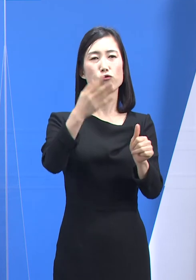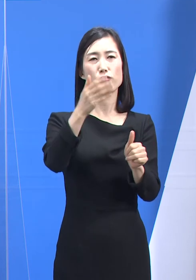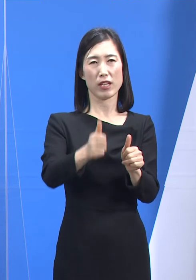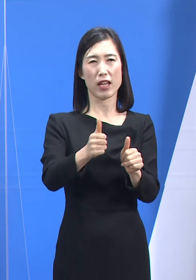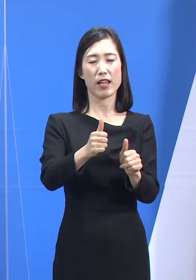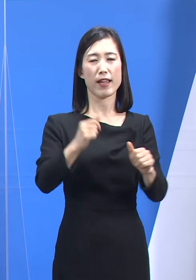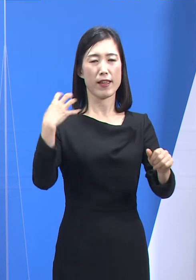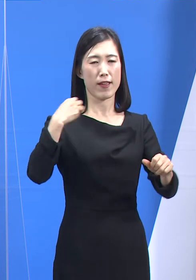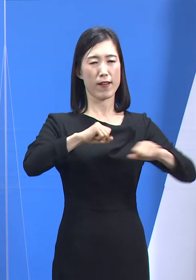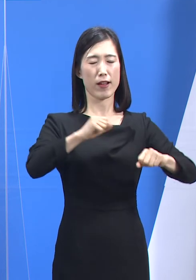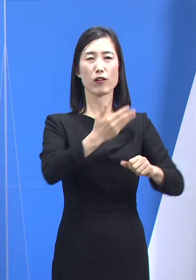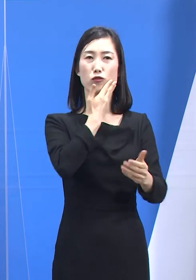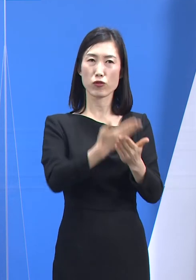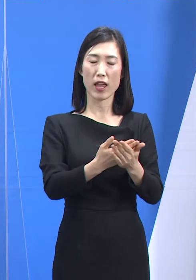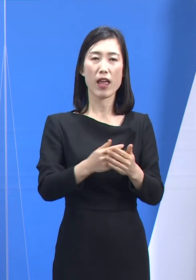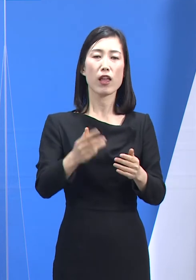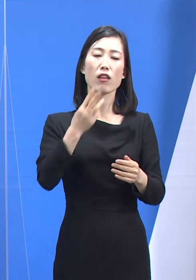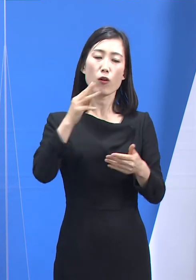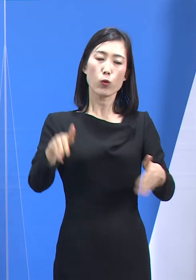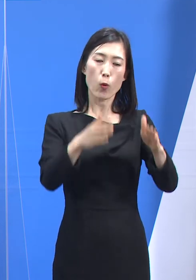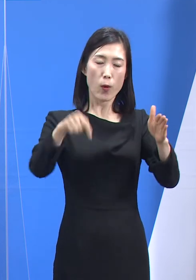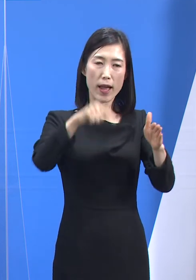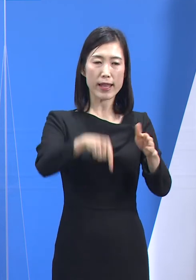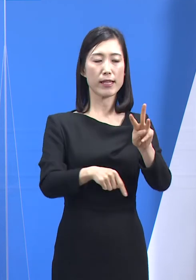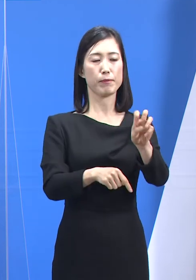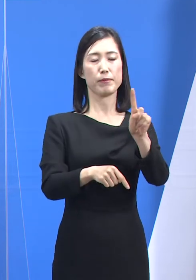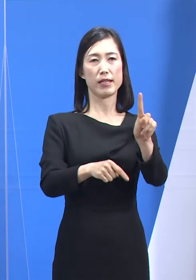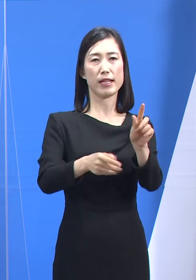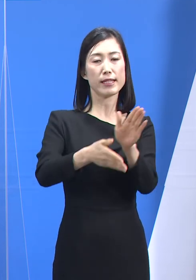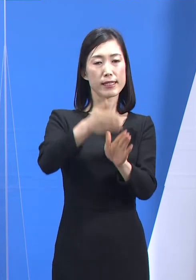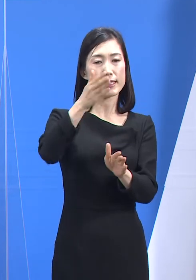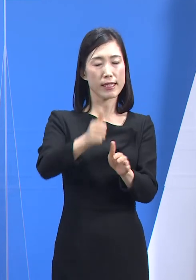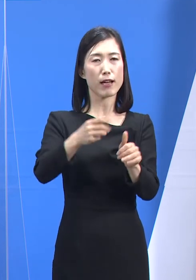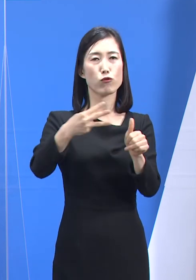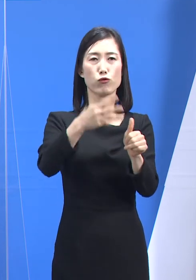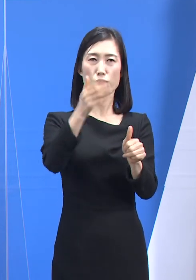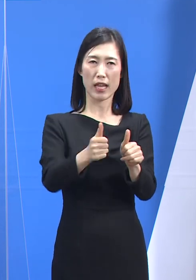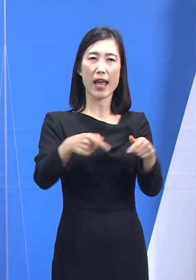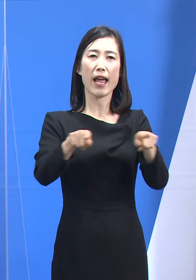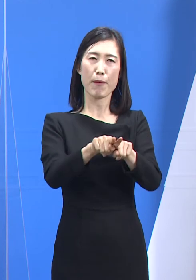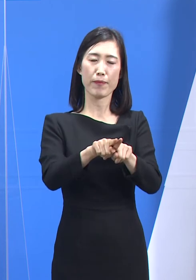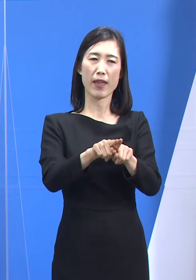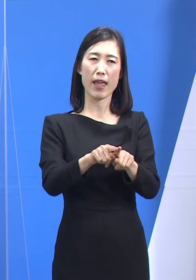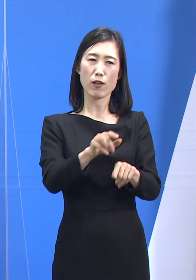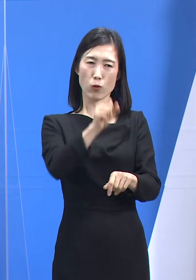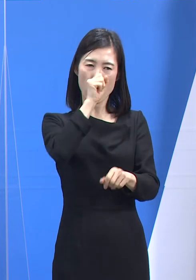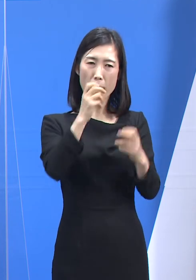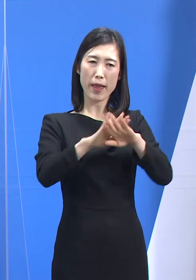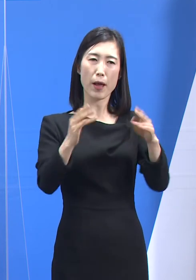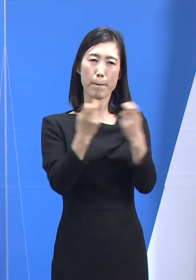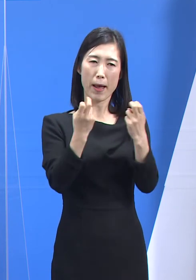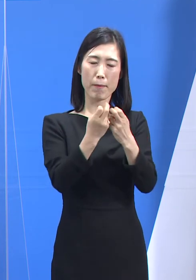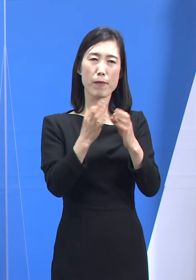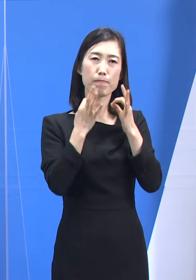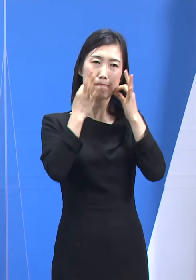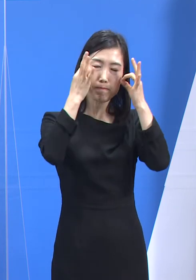도내 31개 시군과 민주적으로 소통하면서 광역자치단체의 지원과 관리 책임을 다하겠습니다.